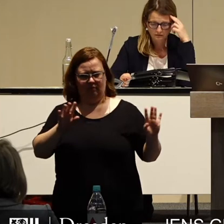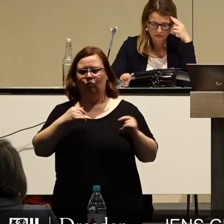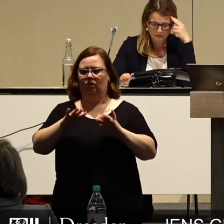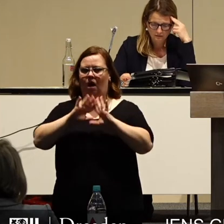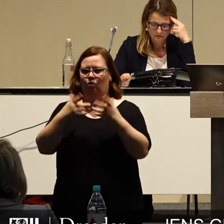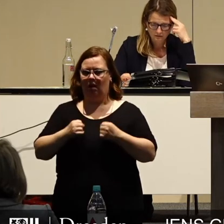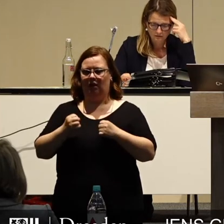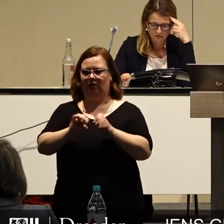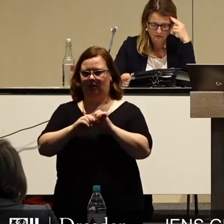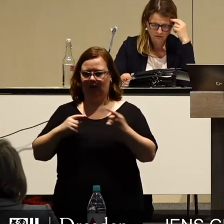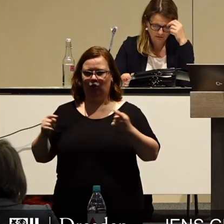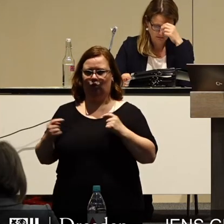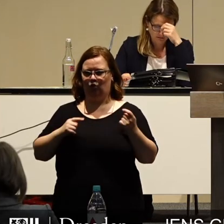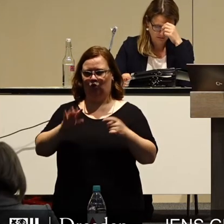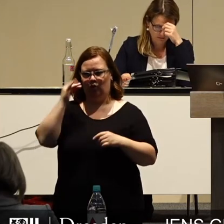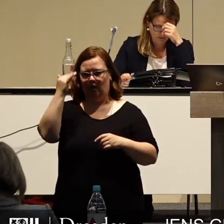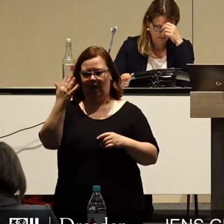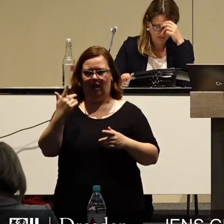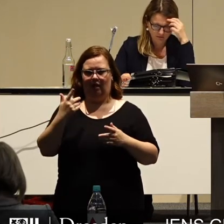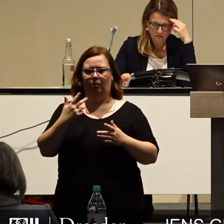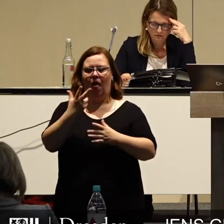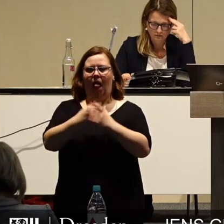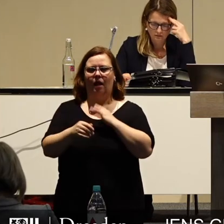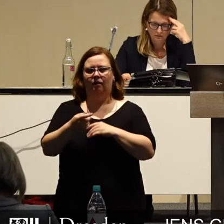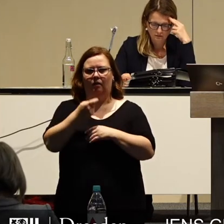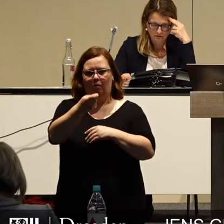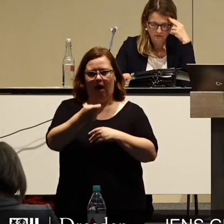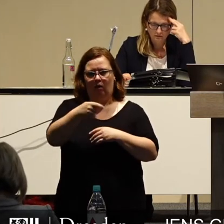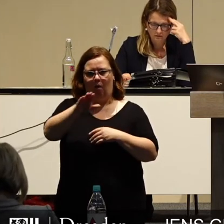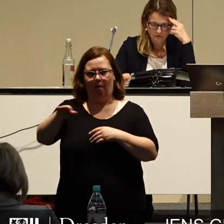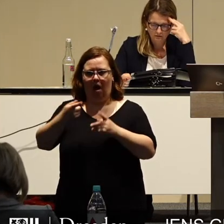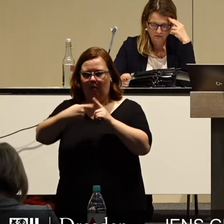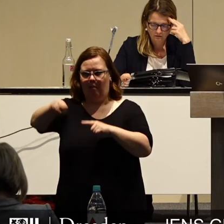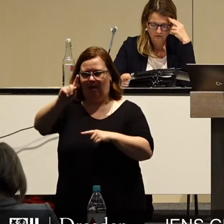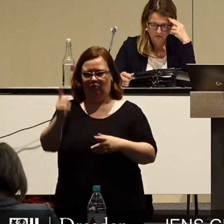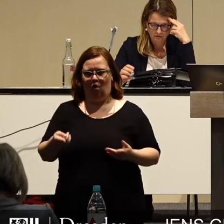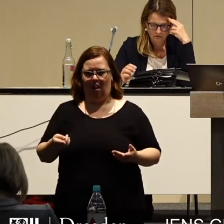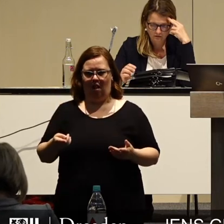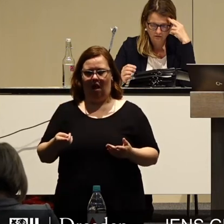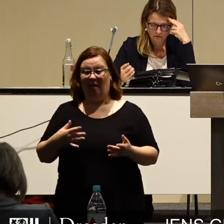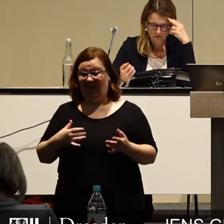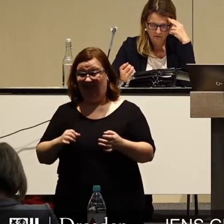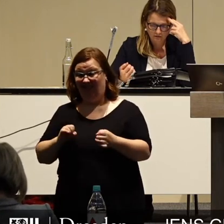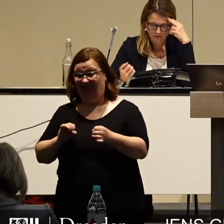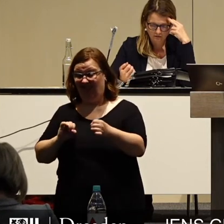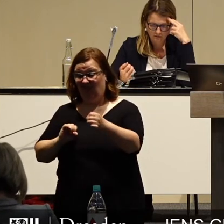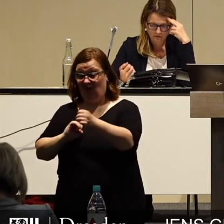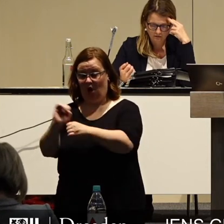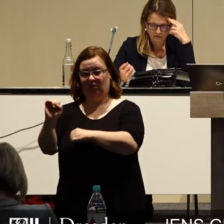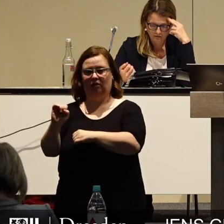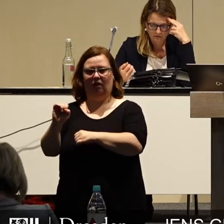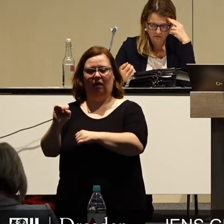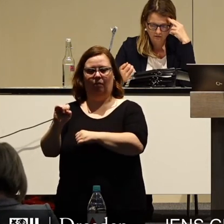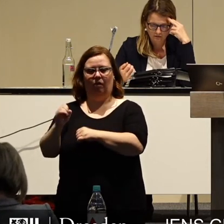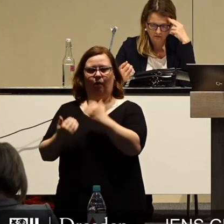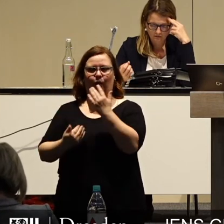Haushaltsdiskussion schon wieder darüber sprechen, dass Elternbeiträge oder Parkgebühren erhöht werden, aber gleichzeitig an einem